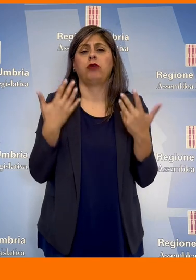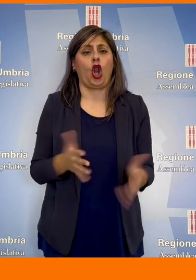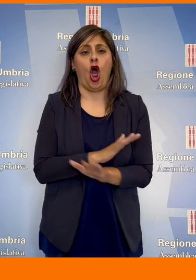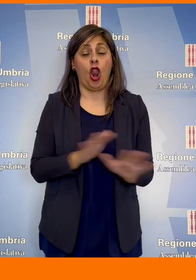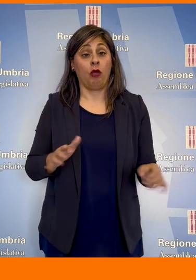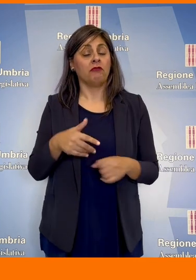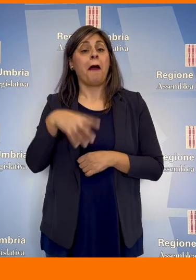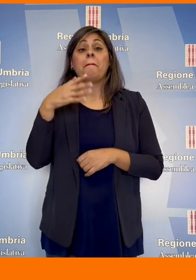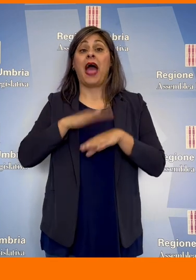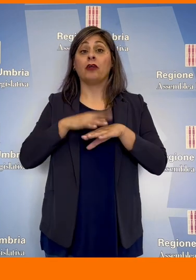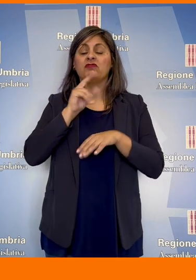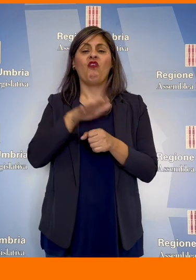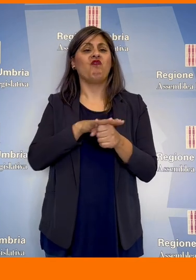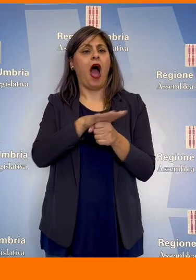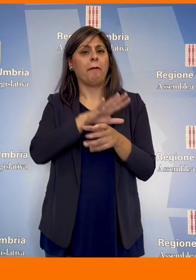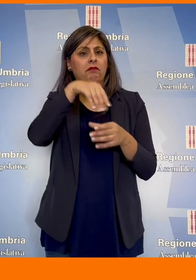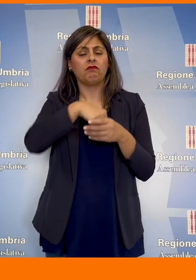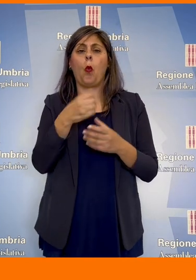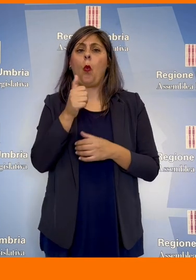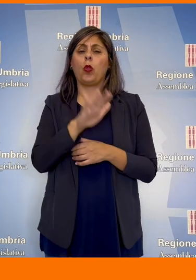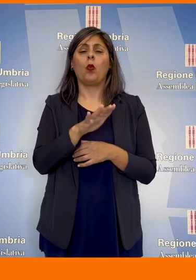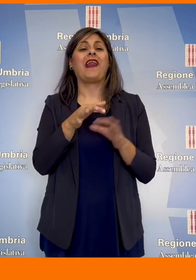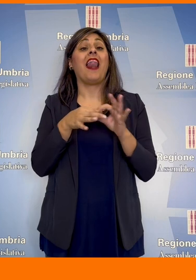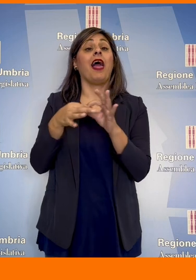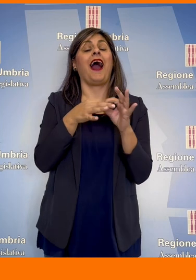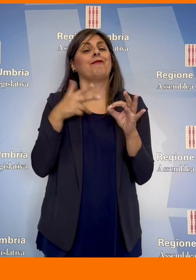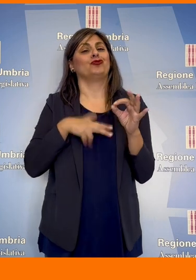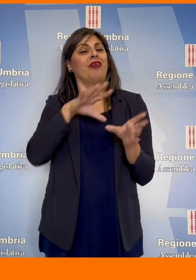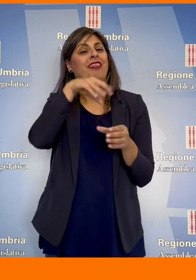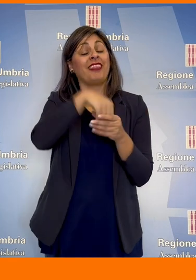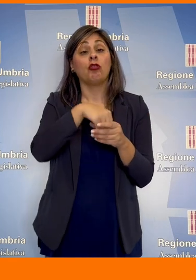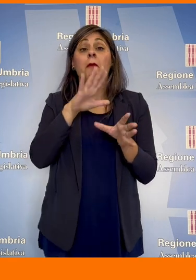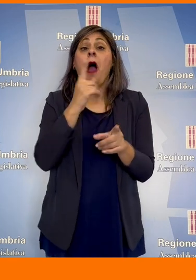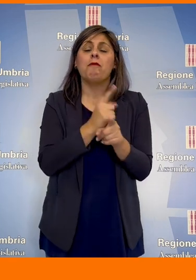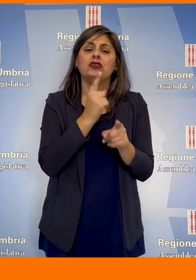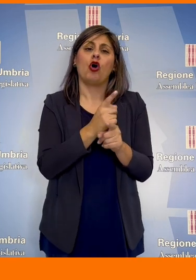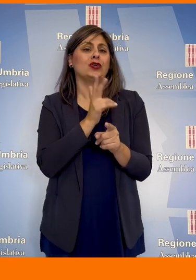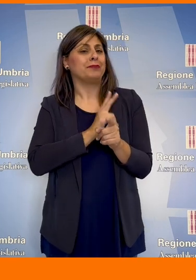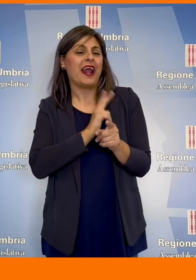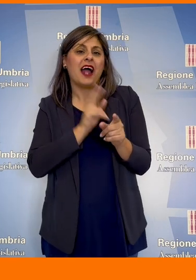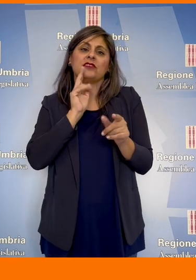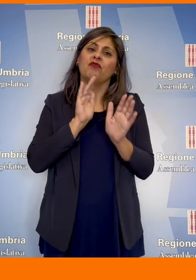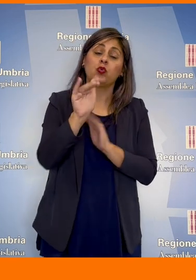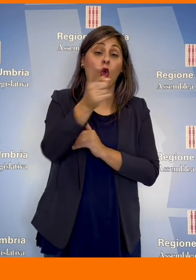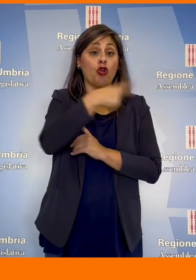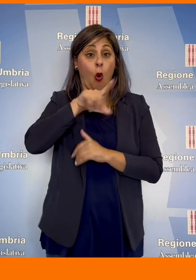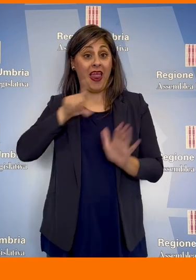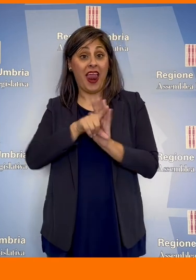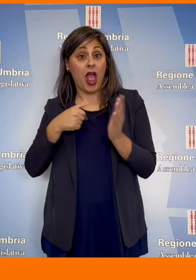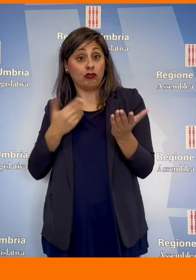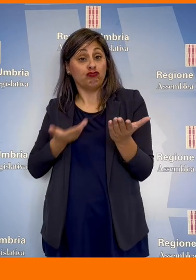famiglia per Mancini rappresenta il luogo della cultura e dei legami sociali, ma ha bisogno di prospettiva e speranza e noi con questa legge